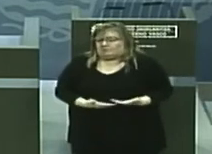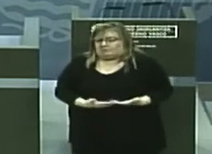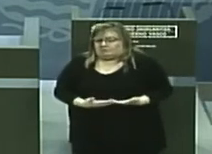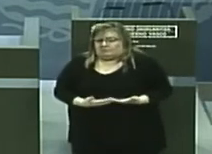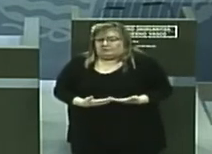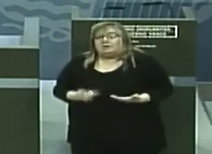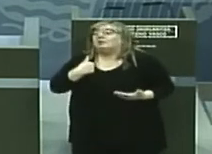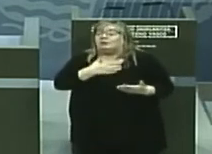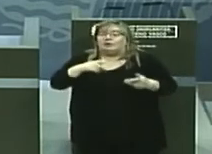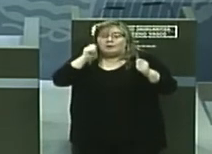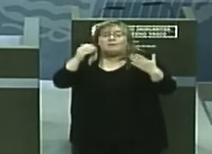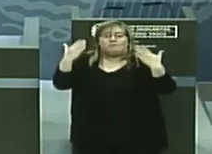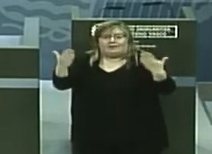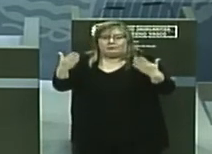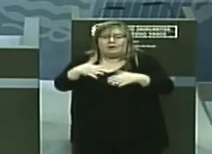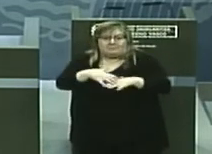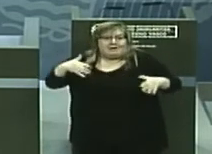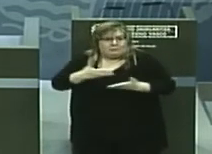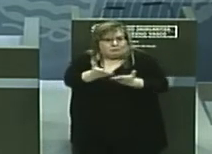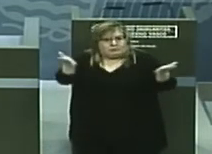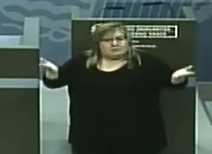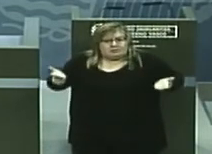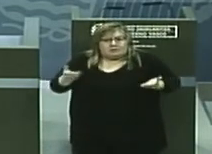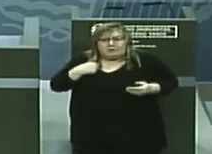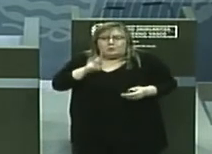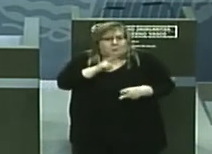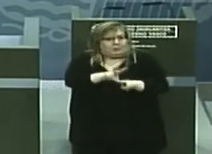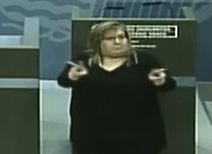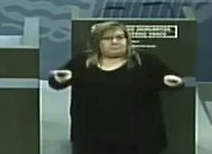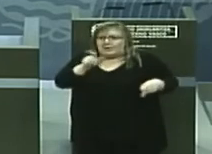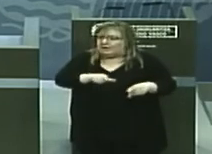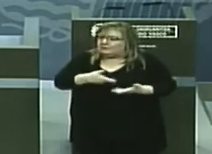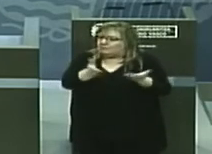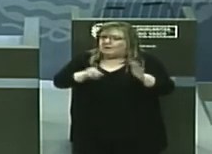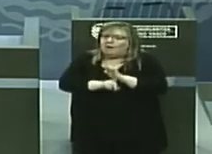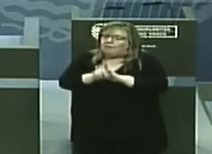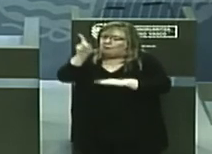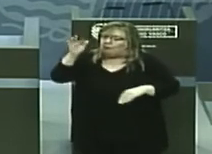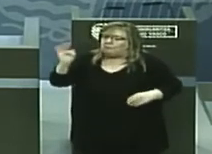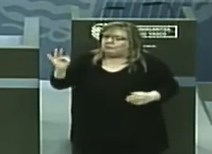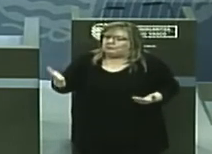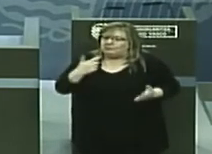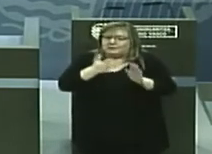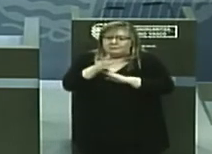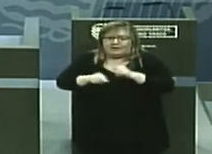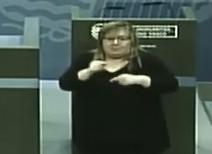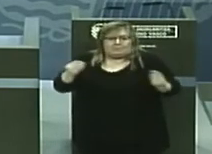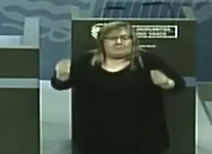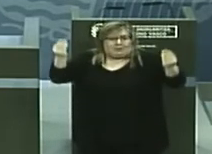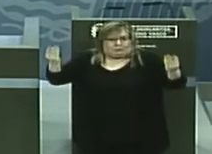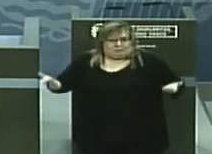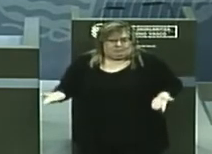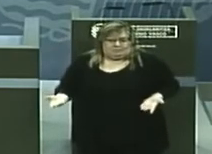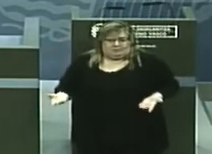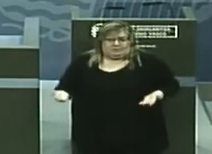tanto quiero felicitar a la mayoría porque estamos viendo una buena evolución de la epidemia. Pero